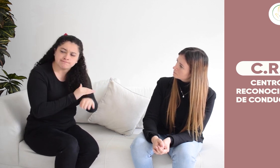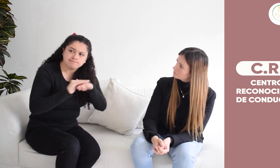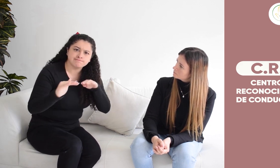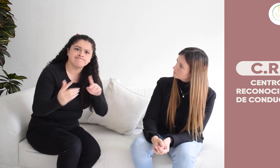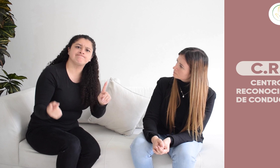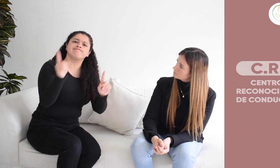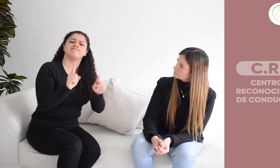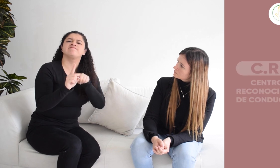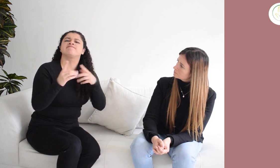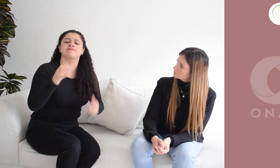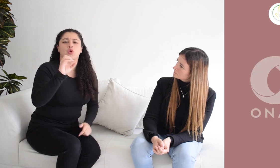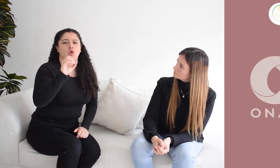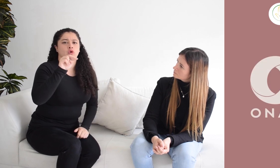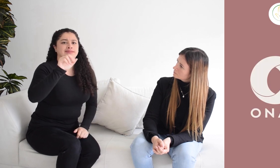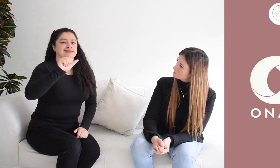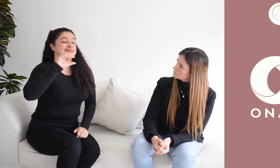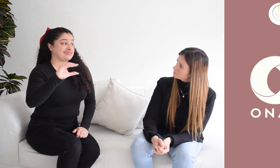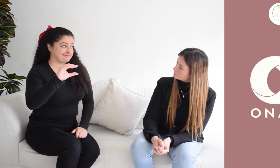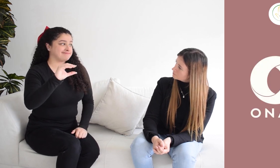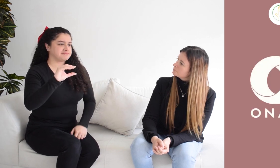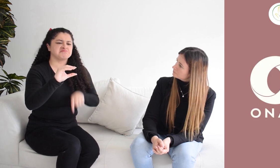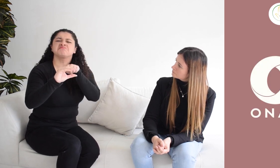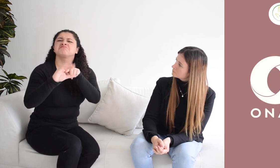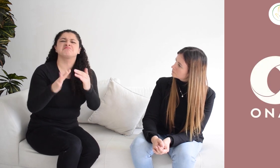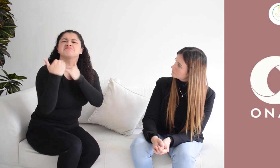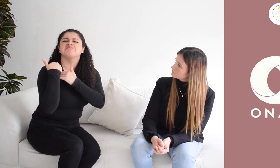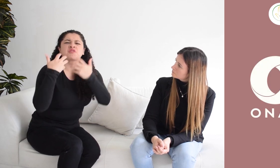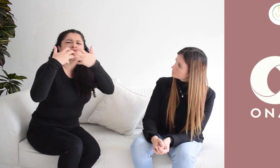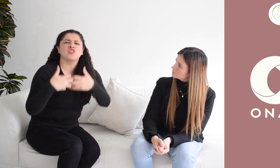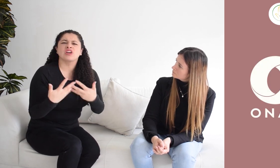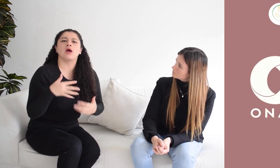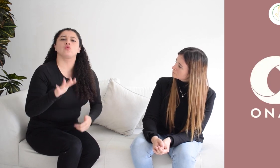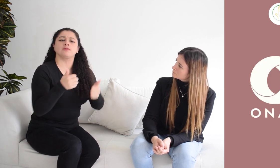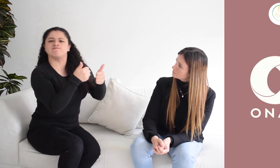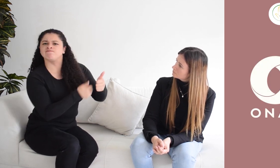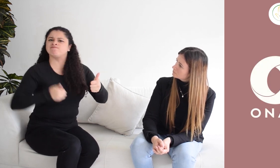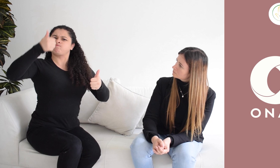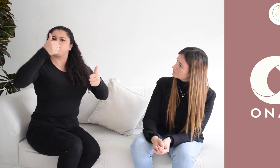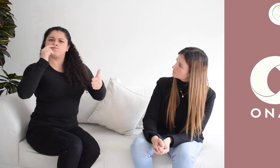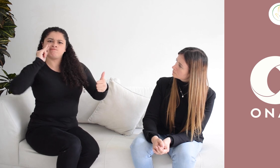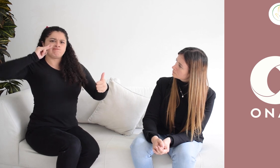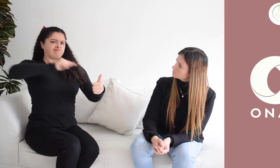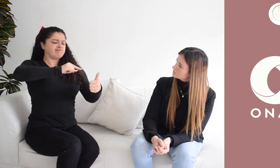Este es el organismo nacional que tiene como función la acreditación de los CRC